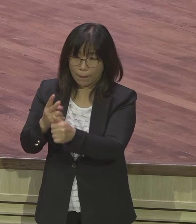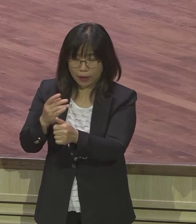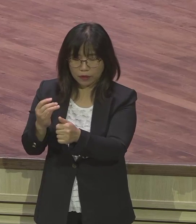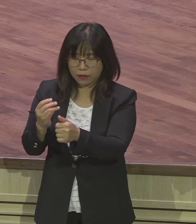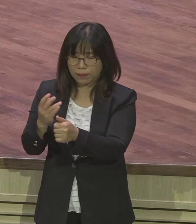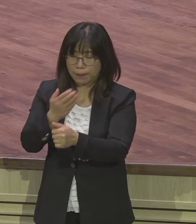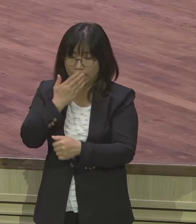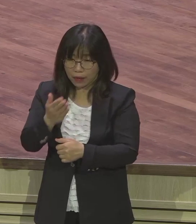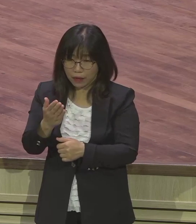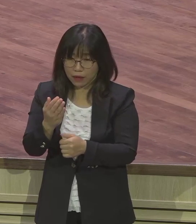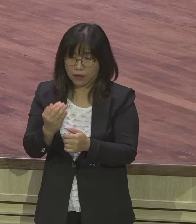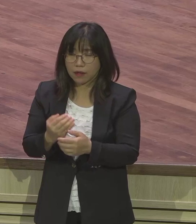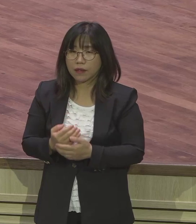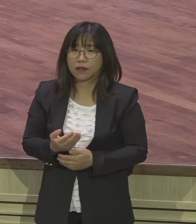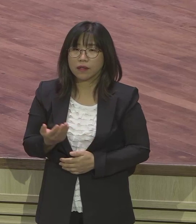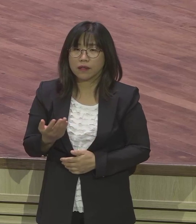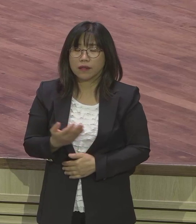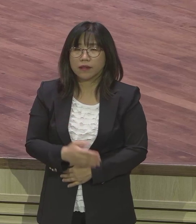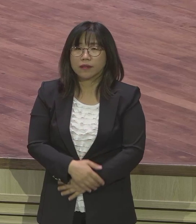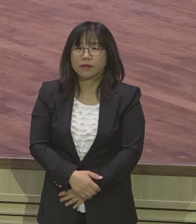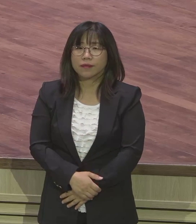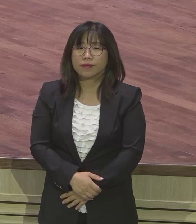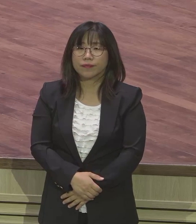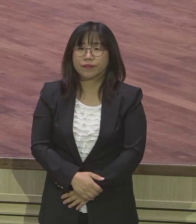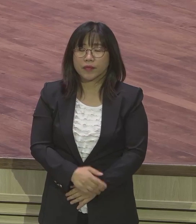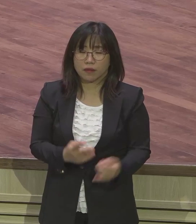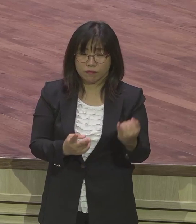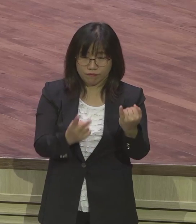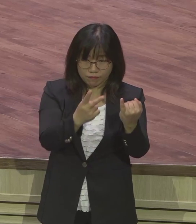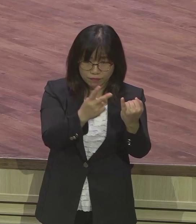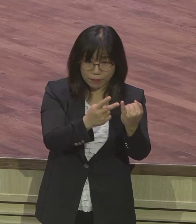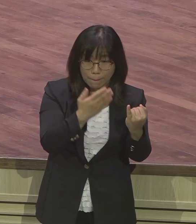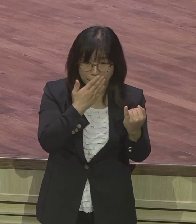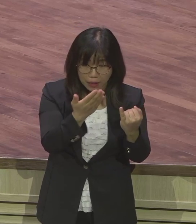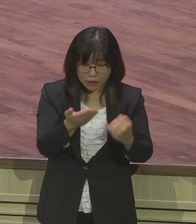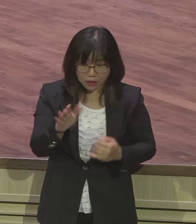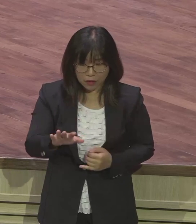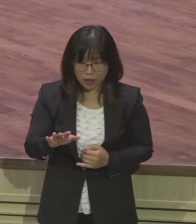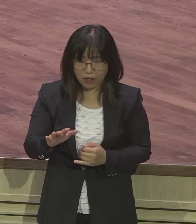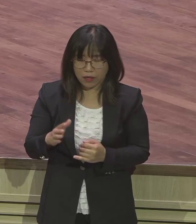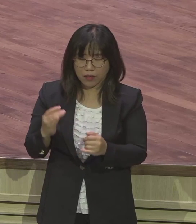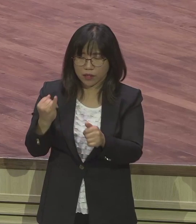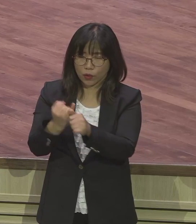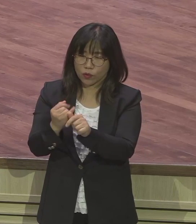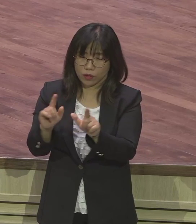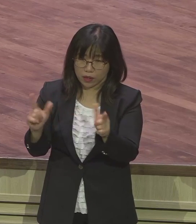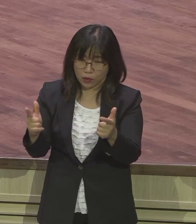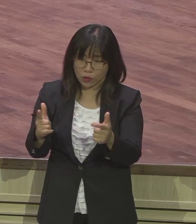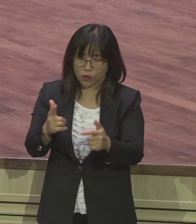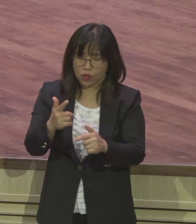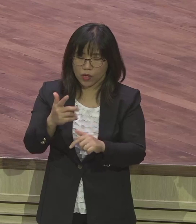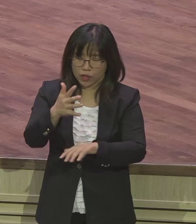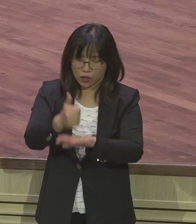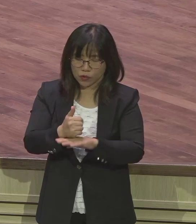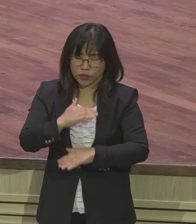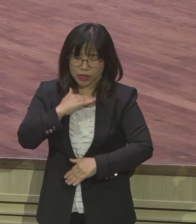저혼할 수 있습니다 그런데 다말은 그렇게 하지 않았어요 왜냐 자신은